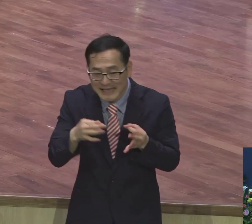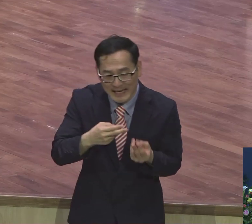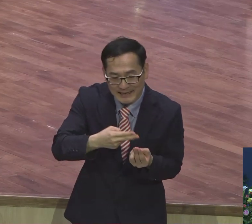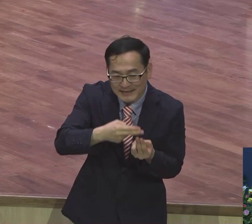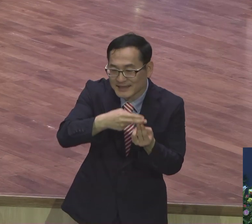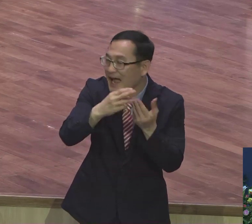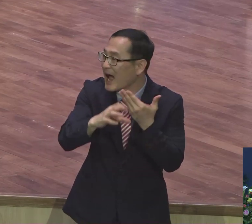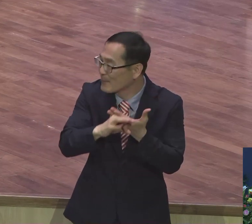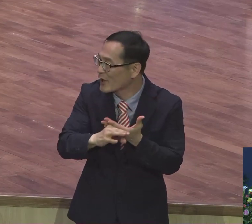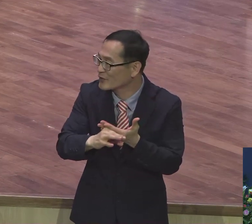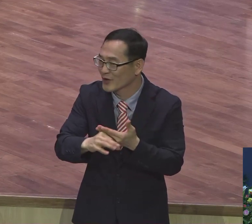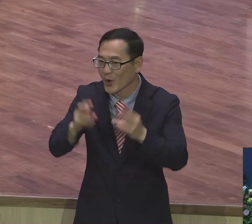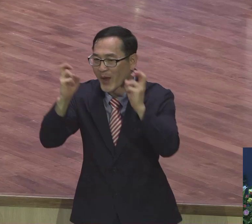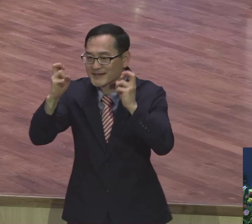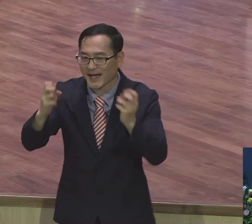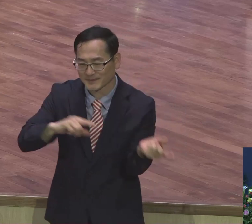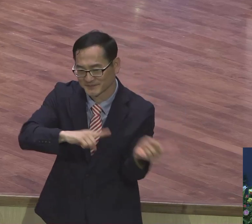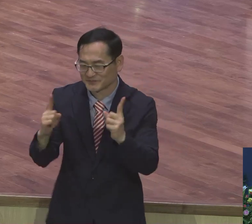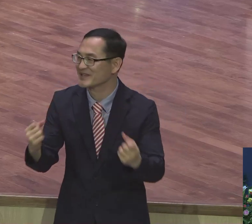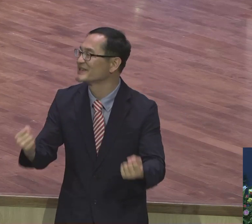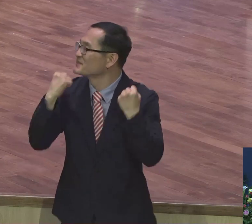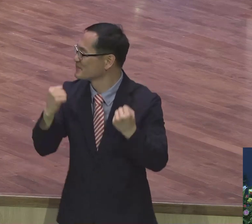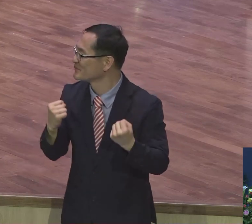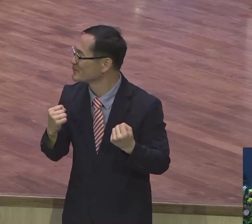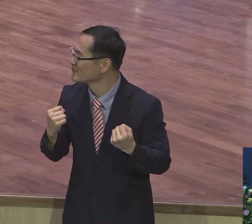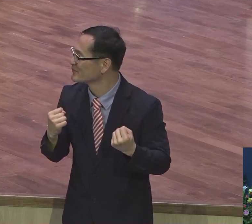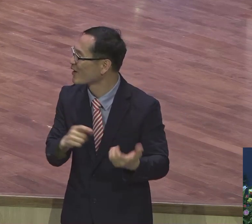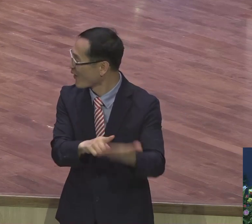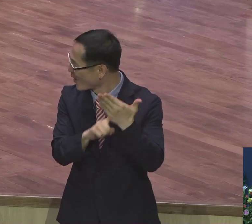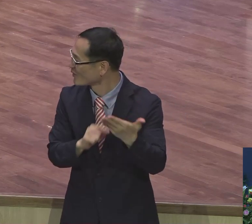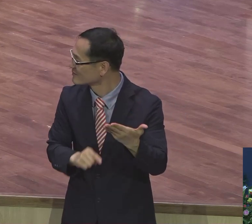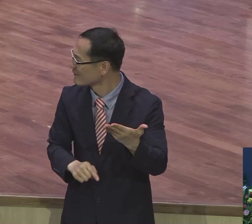하면 기업이 산다는데 꼭 사기 같아.